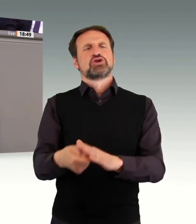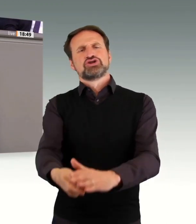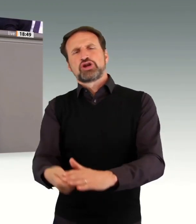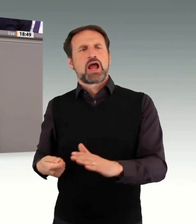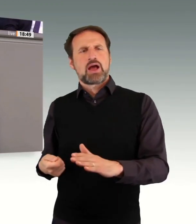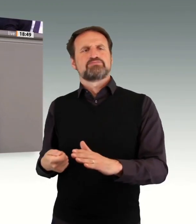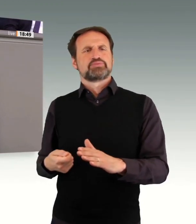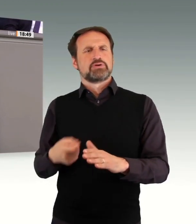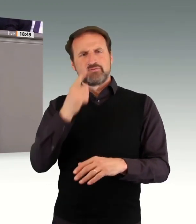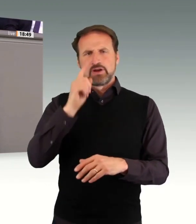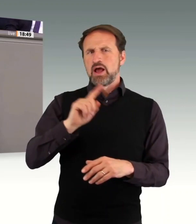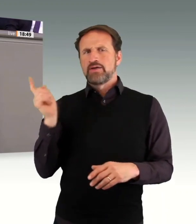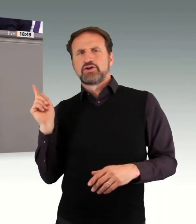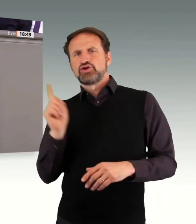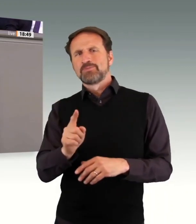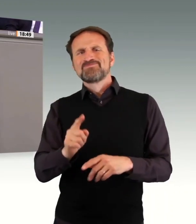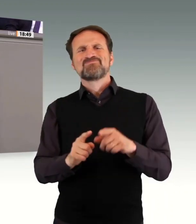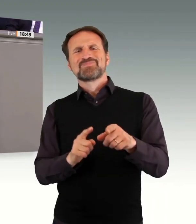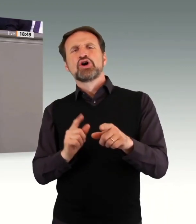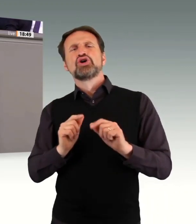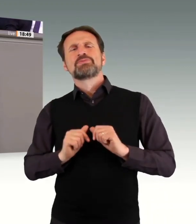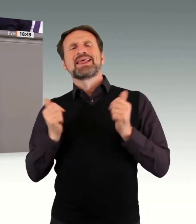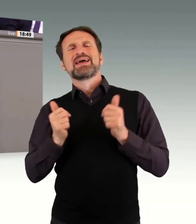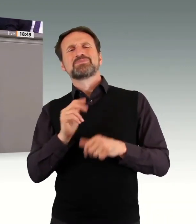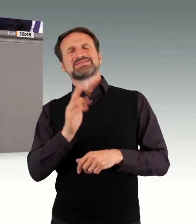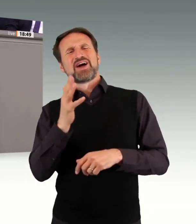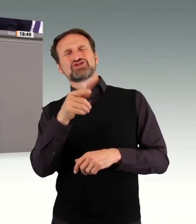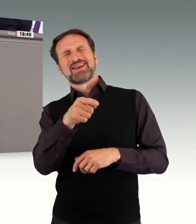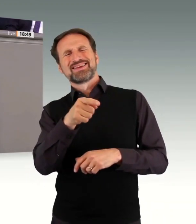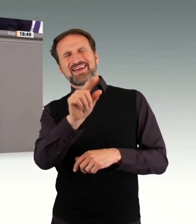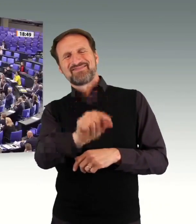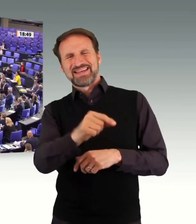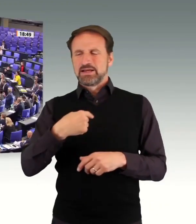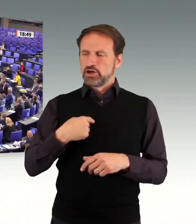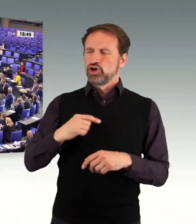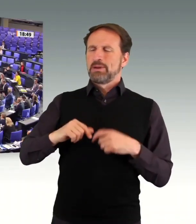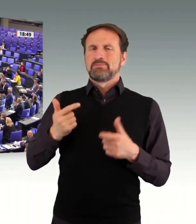in einen ernsthaften Beteiligungsprozess mit einbezogen hätte.